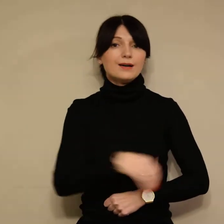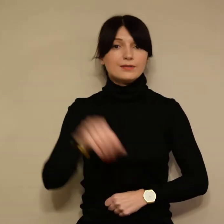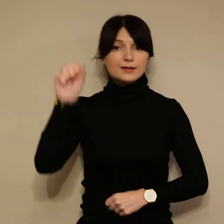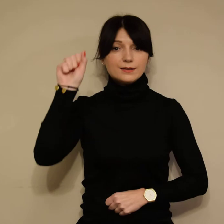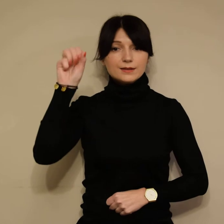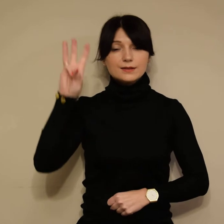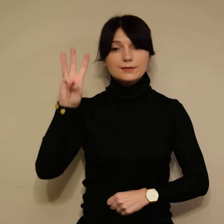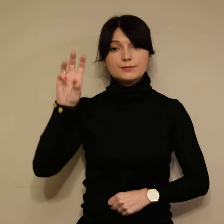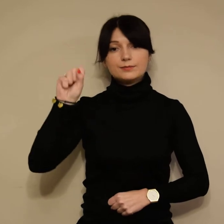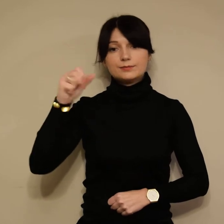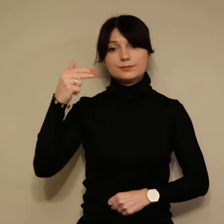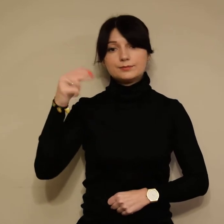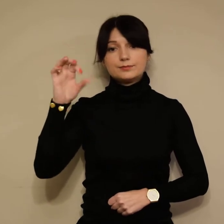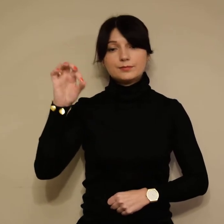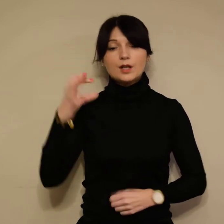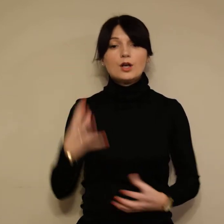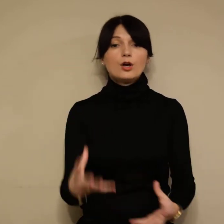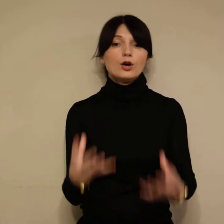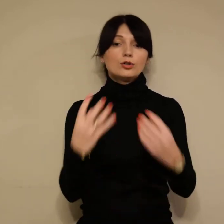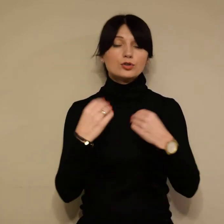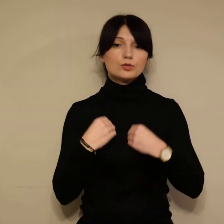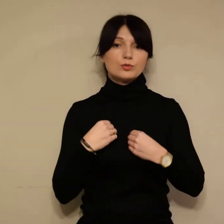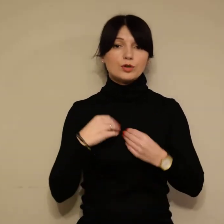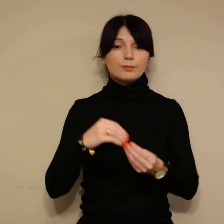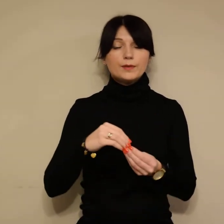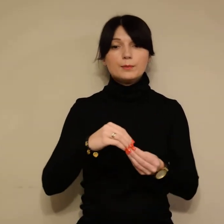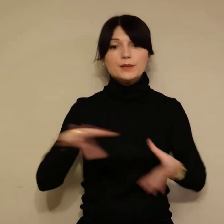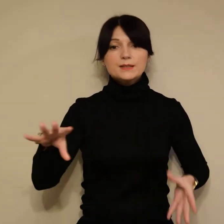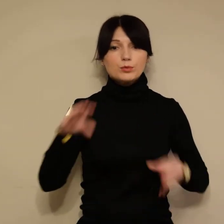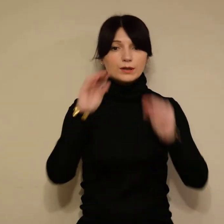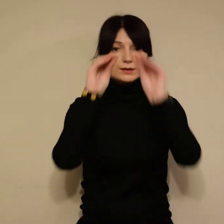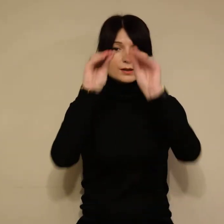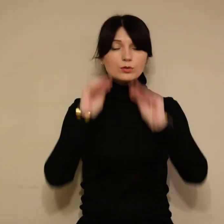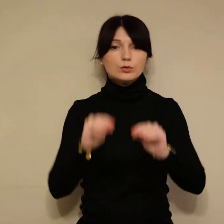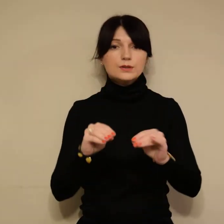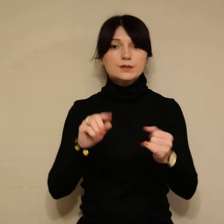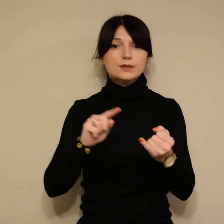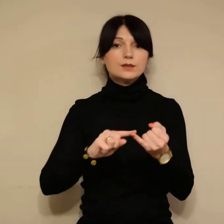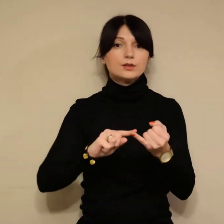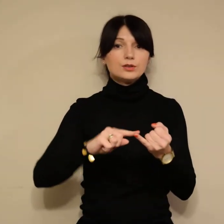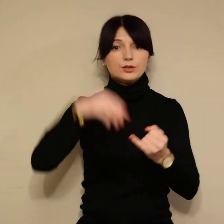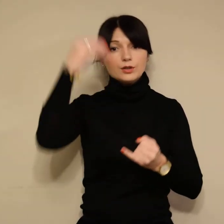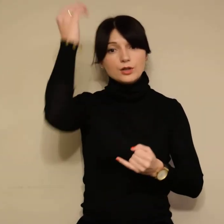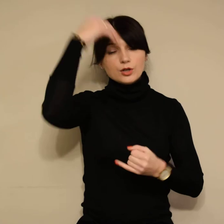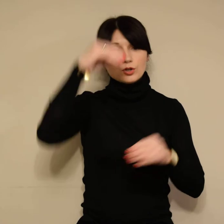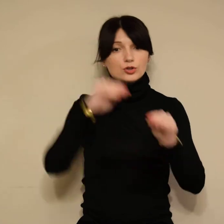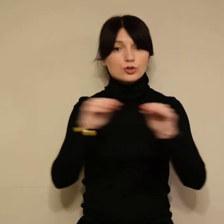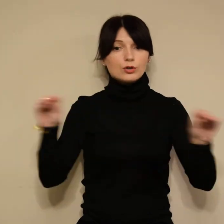AWANS otrzymują bezpłatne kursy i szkolenia.